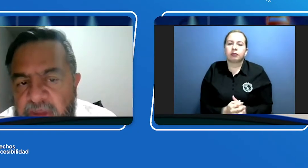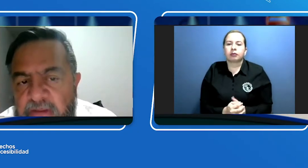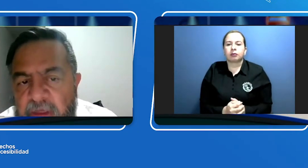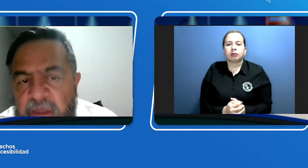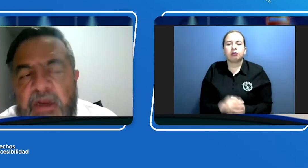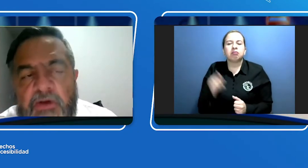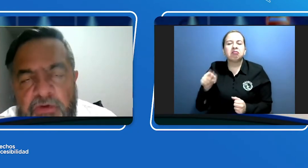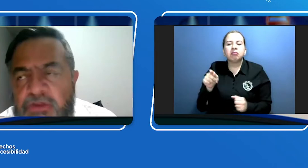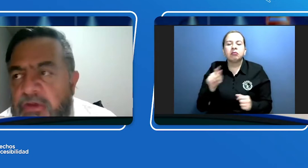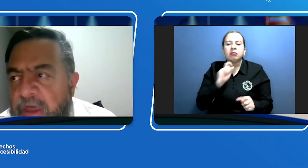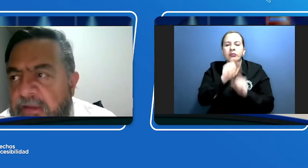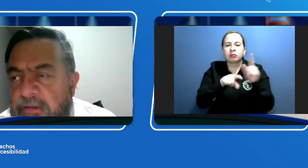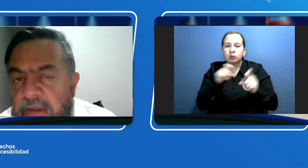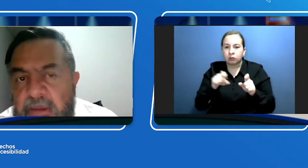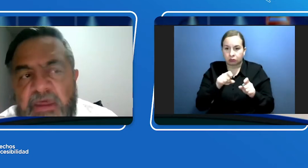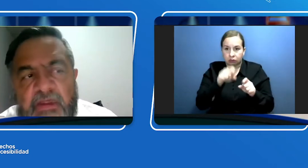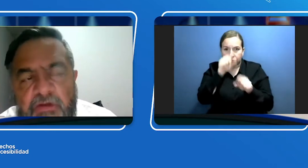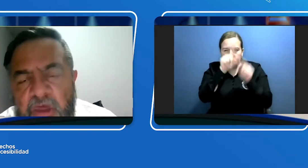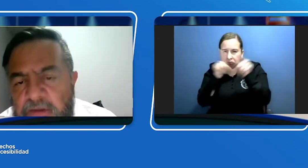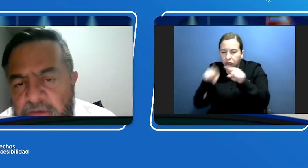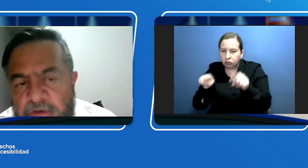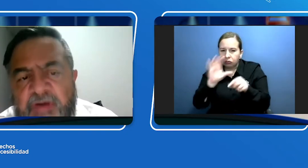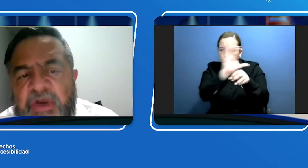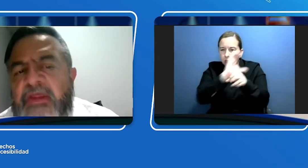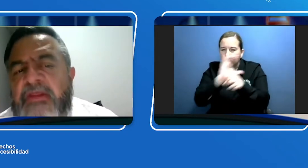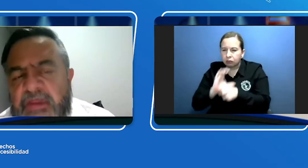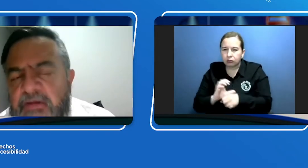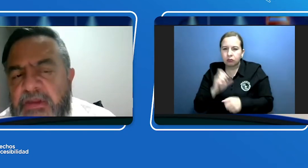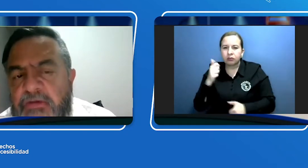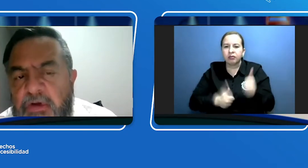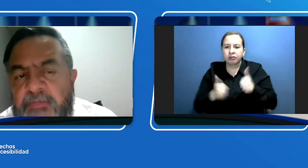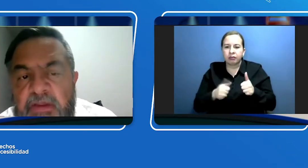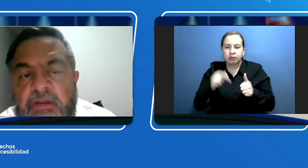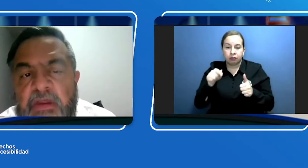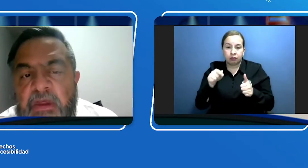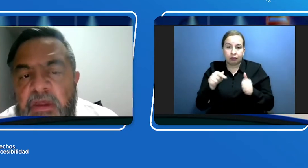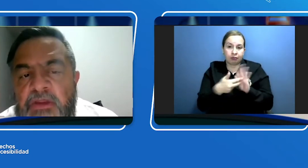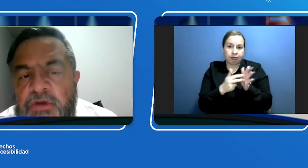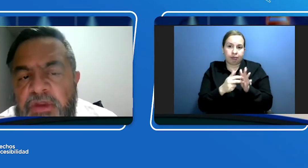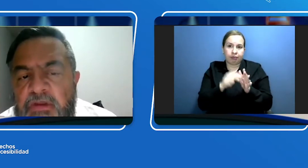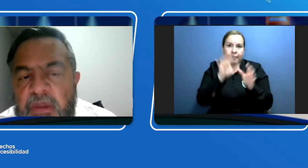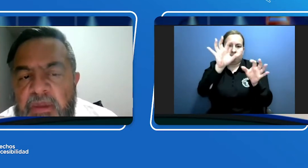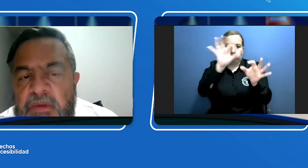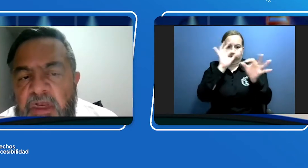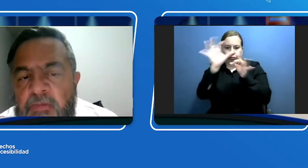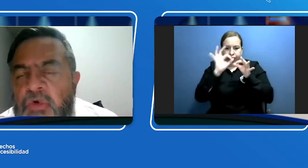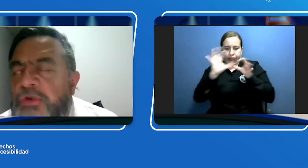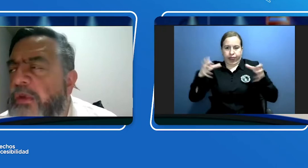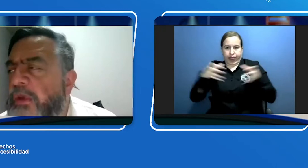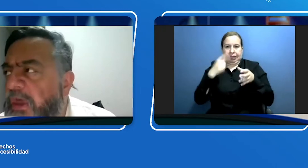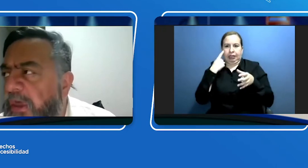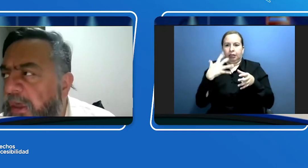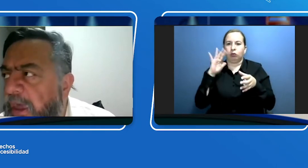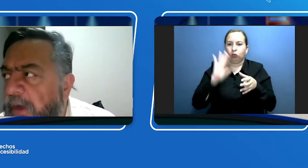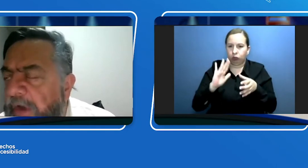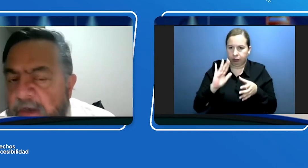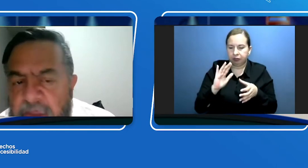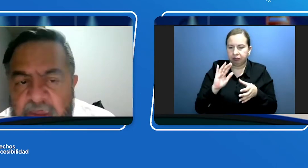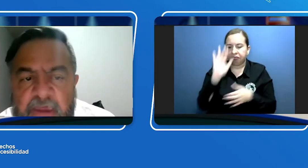en algunas ciudades y esas ciudades son representativas de todo el país. Entonces, tenemos a Barranquilla,